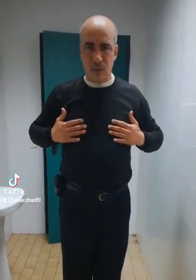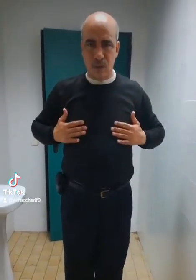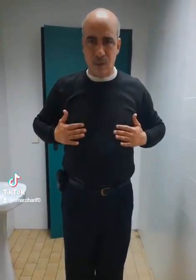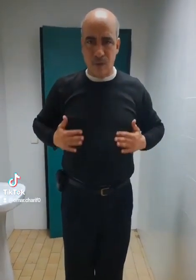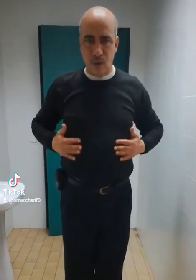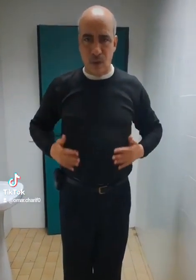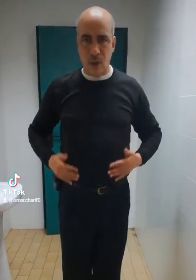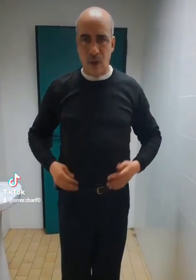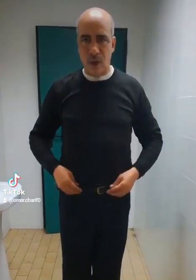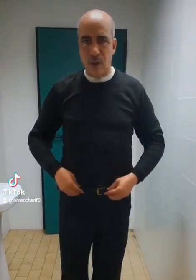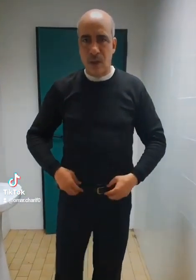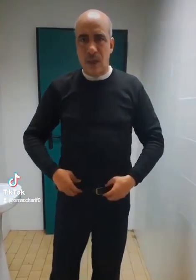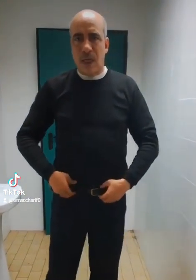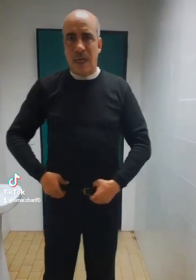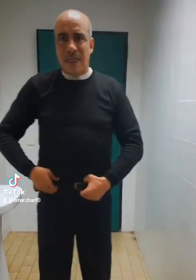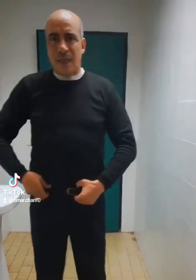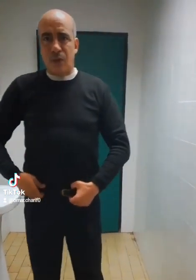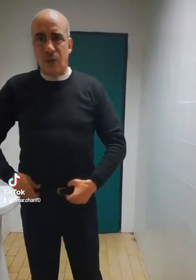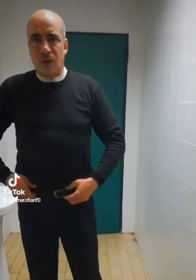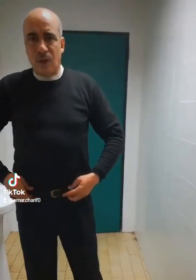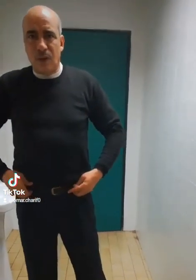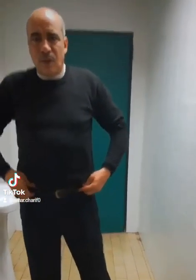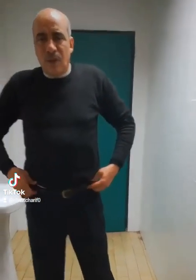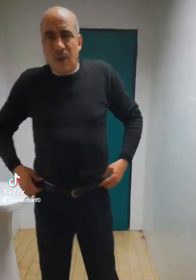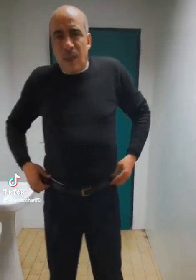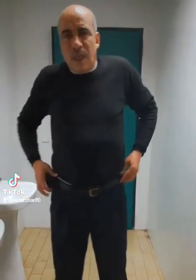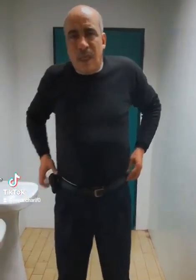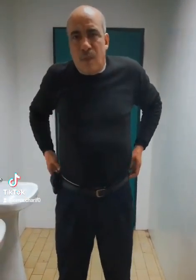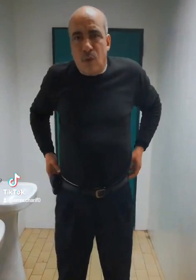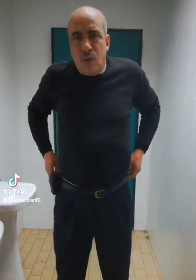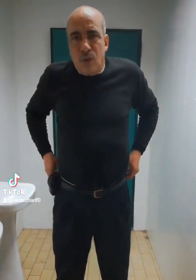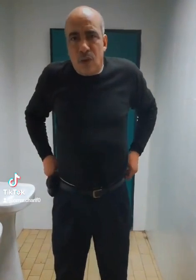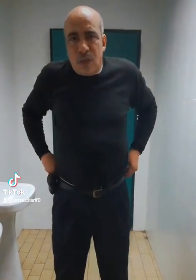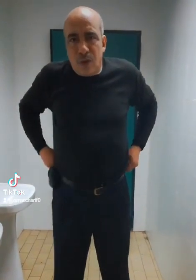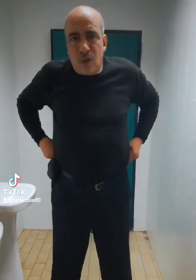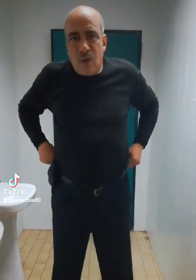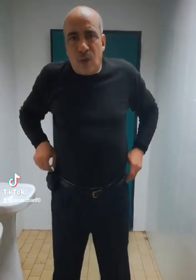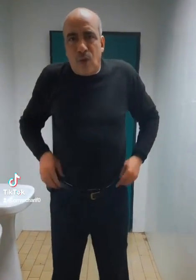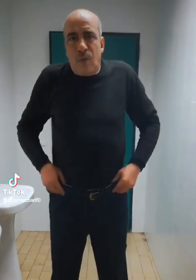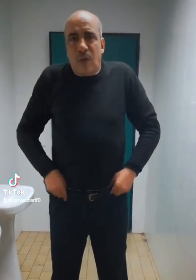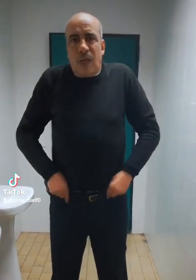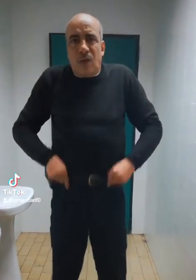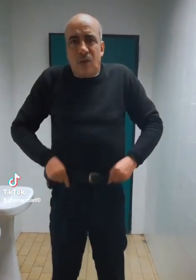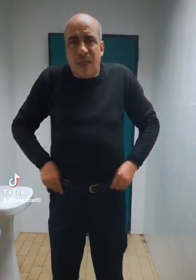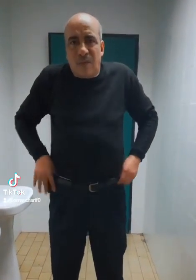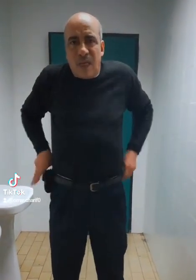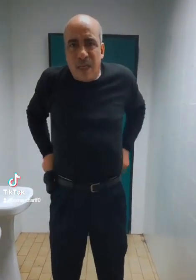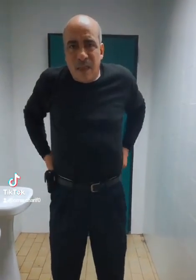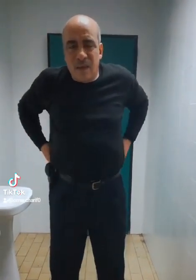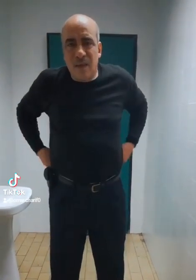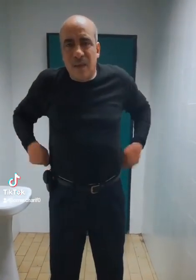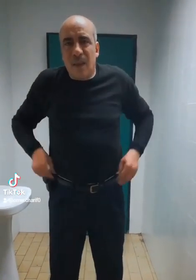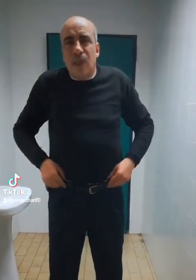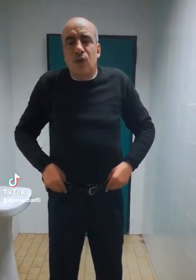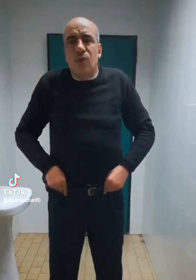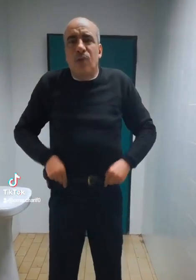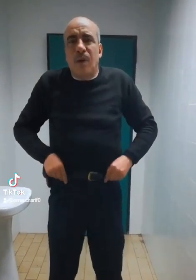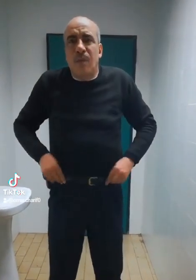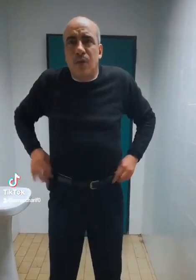Suivons le corps, la ceinture. Il y a beaucoup de gens qui se remontent le pantalon de cette manière et je ne suis pas bien. Je